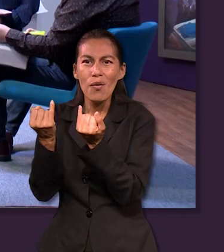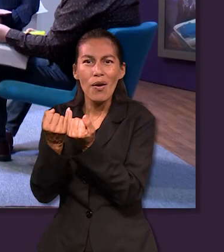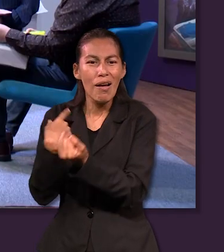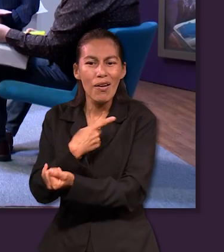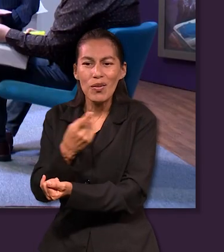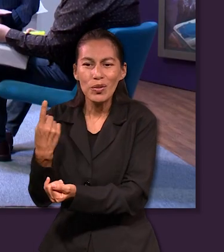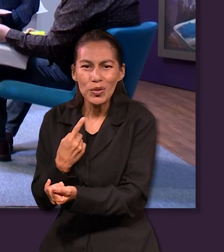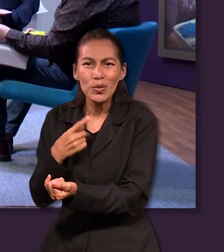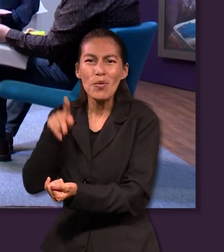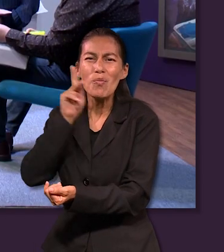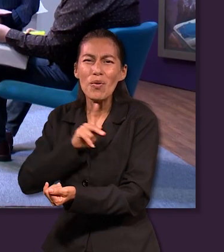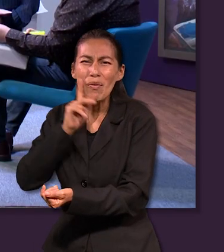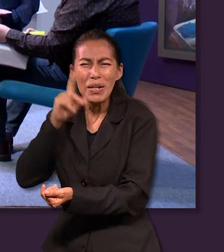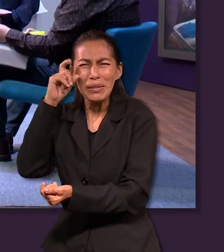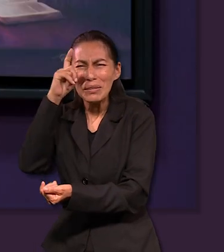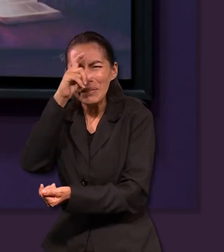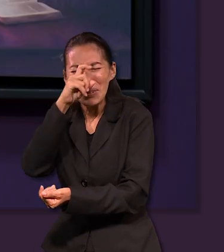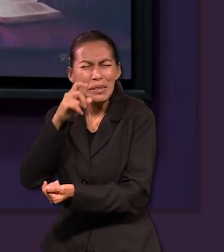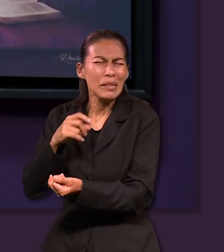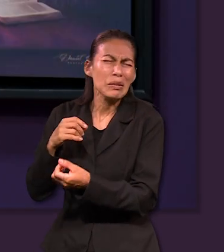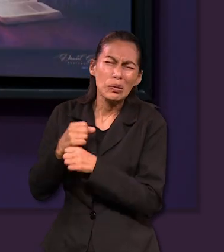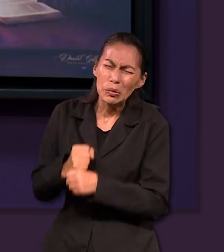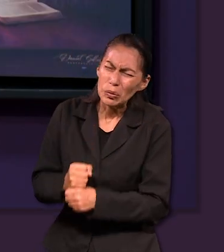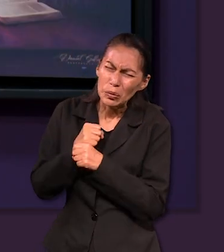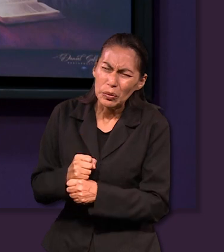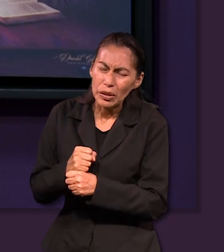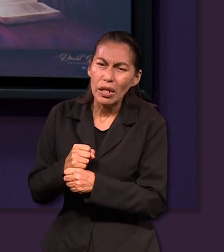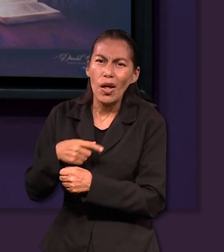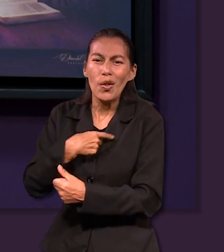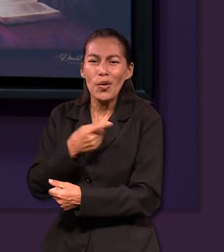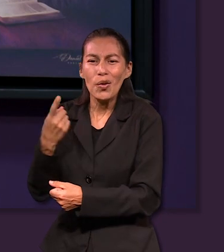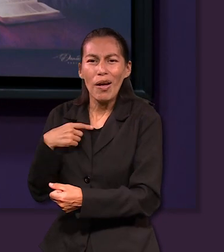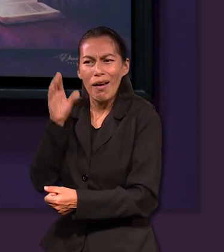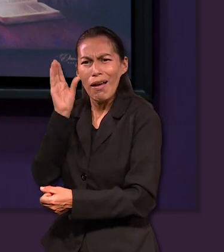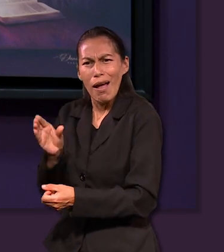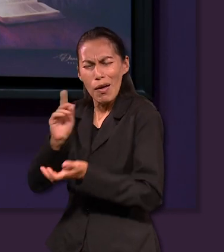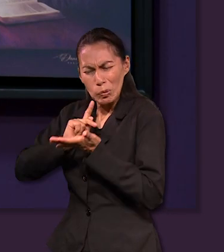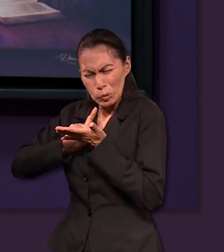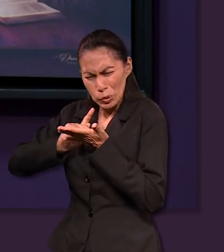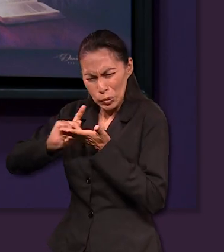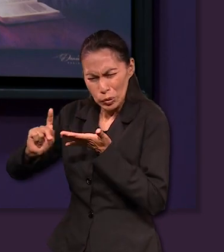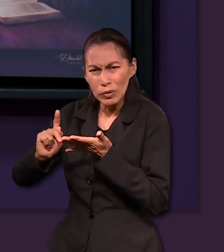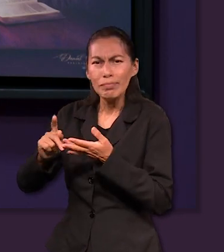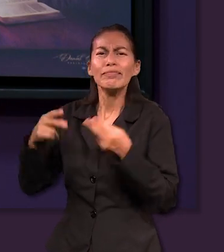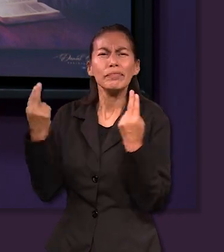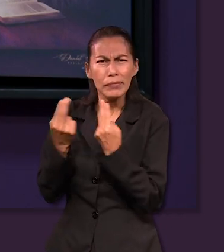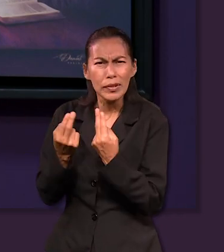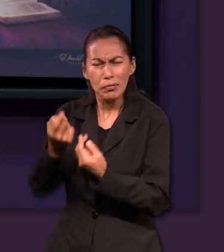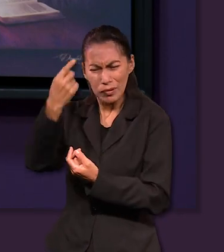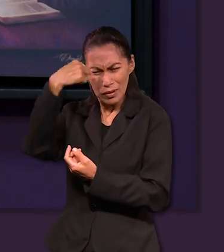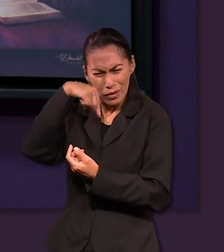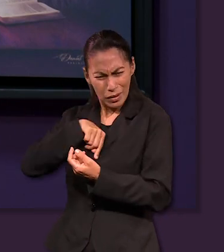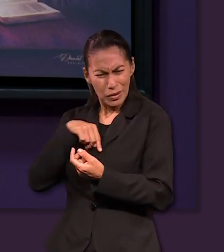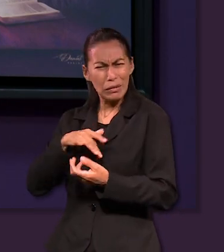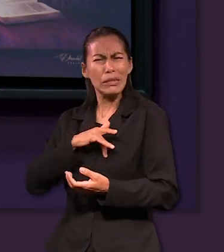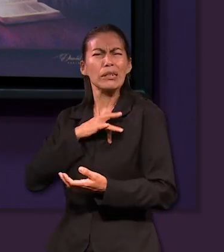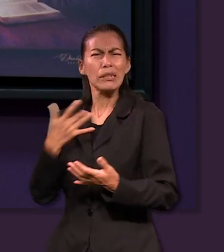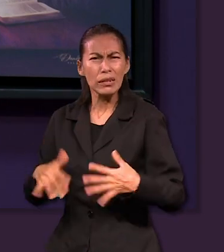es muy importante lo que mencionas al igual que lo vimos la semana pasada con el crisol es bien importante que nosotros podamos sentir este